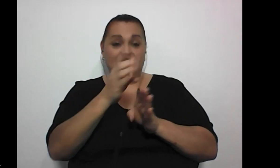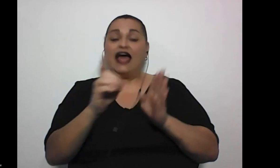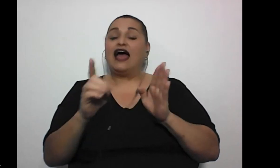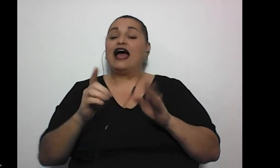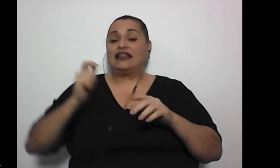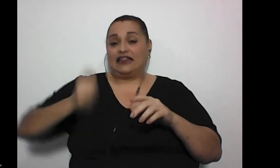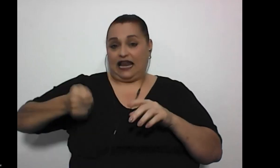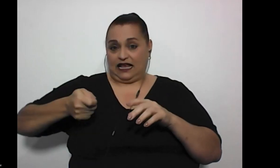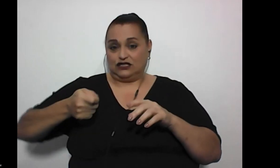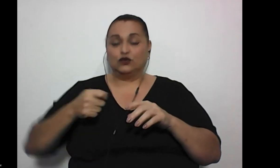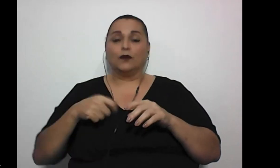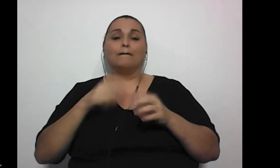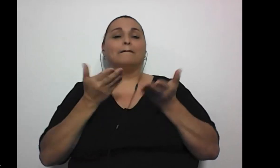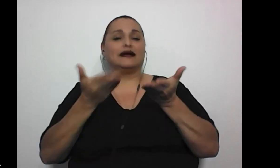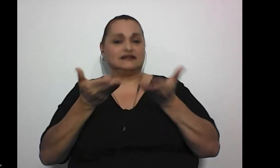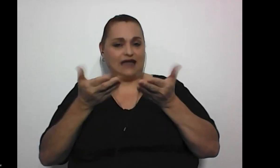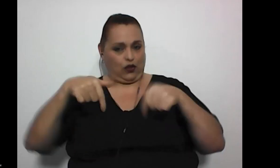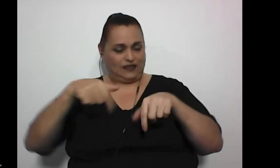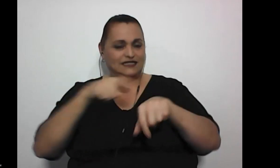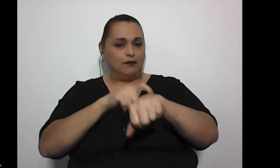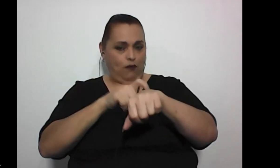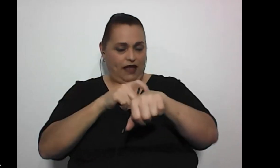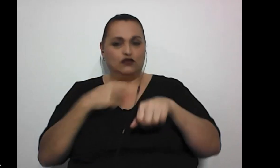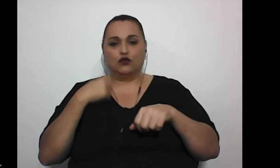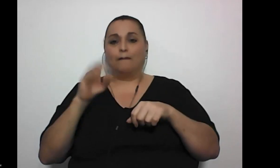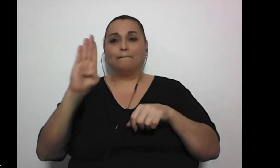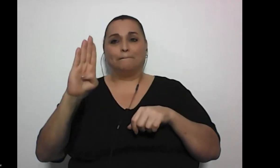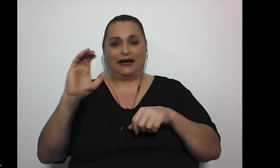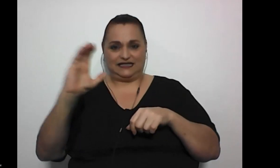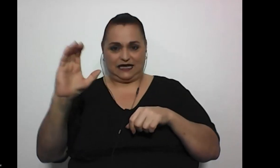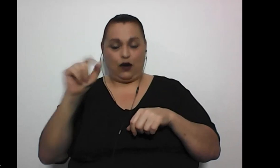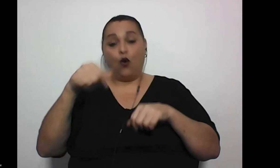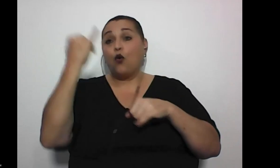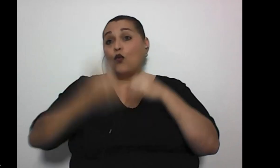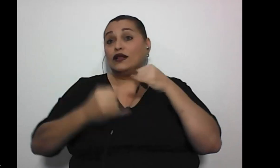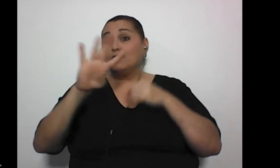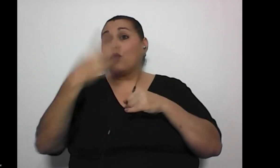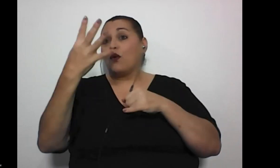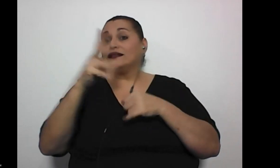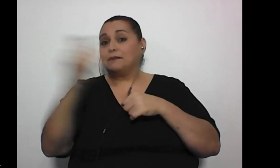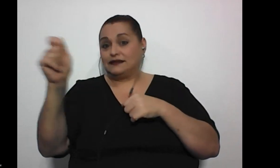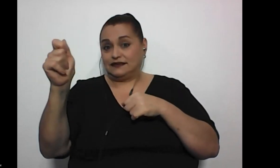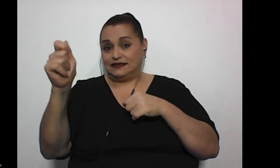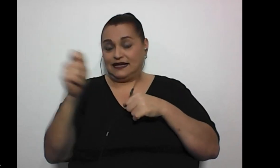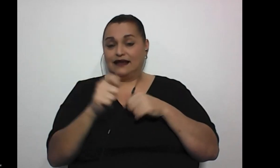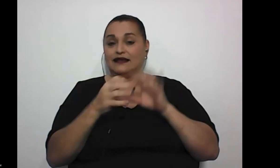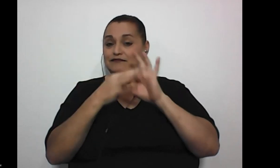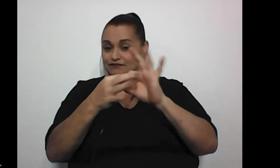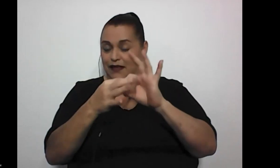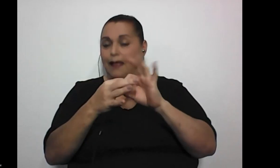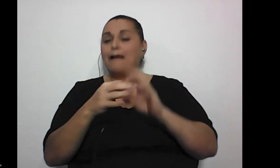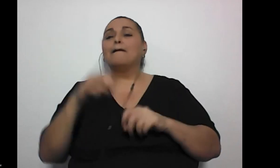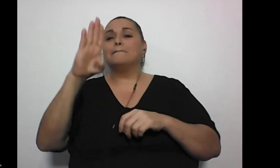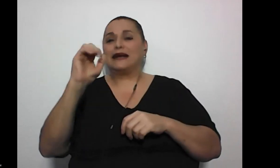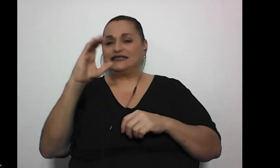etapa de bachillerato. Ya, gracias a Dios, este es mi último cuatrimestre de lo que es bachillerato